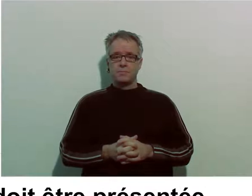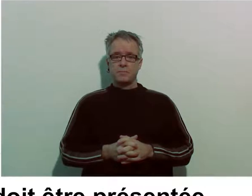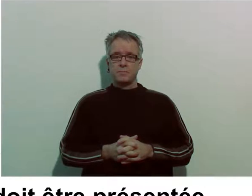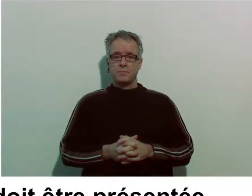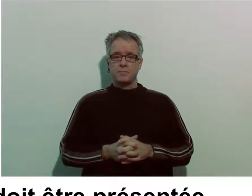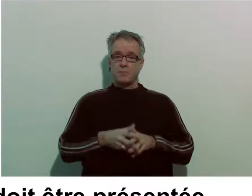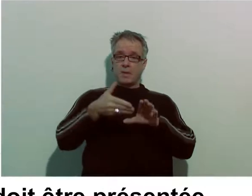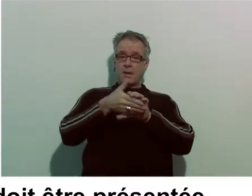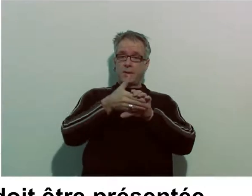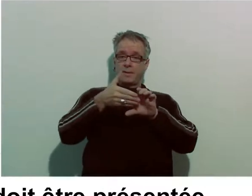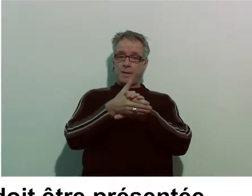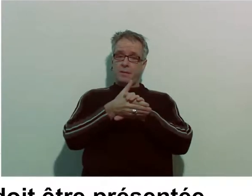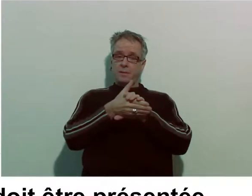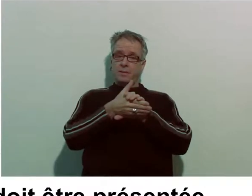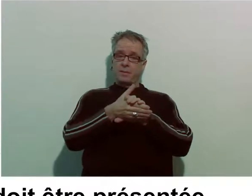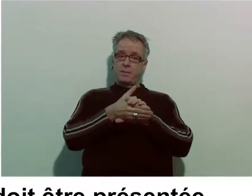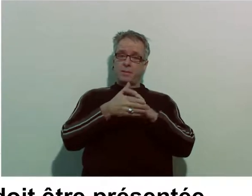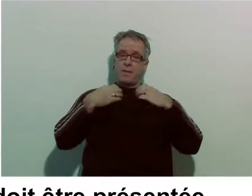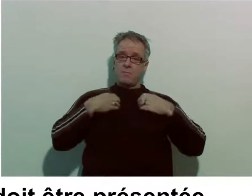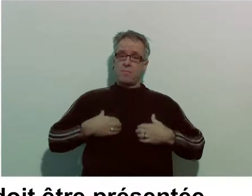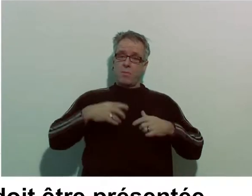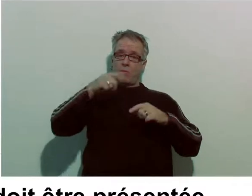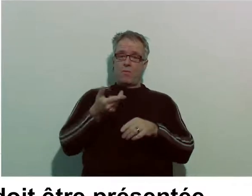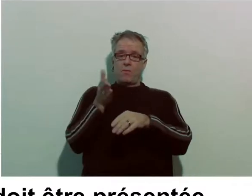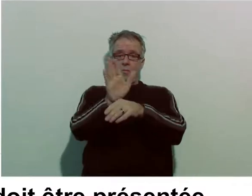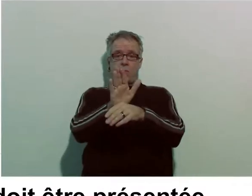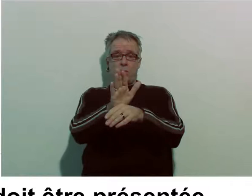Une carte de lecteur doit être présentée pour tout emprunt de documents.